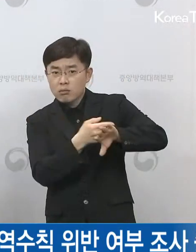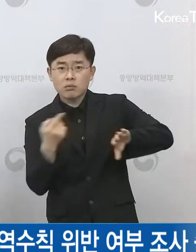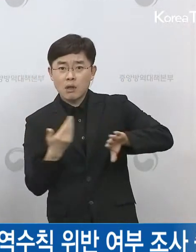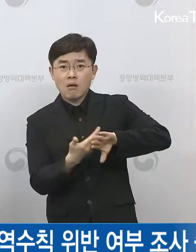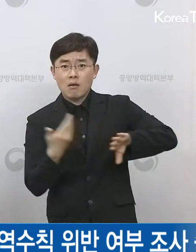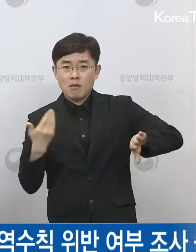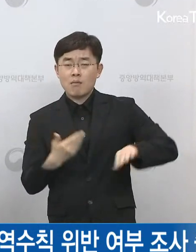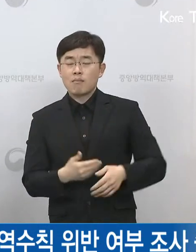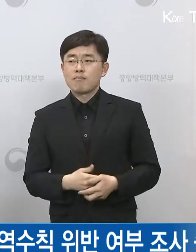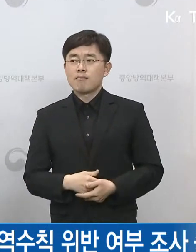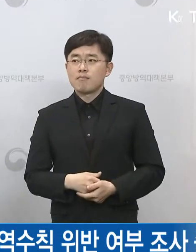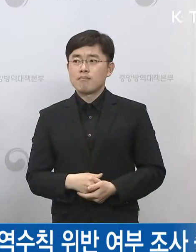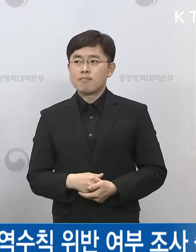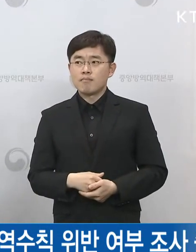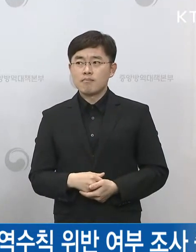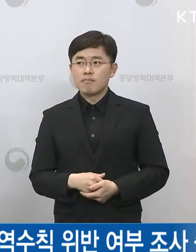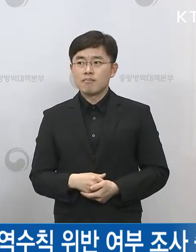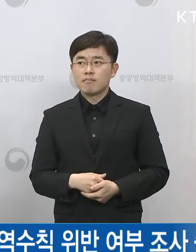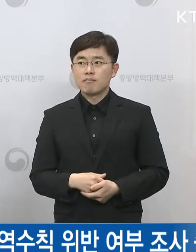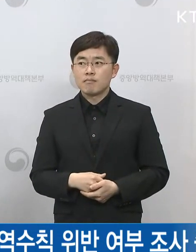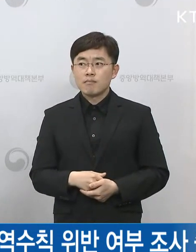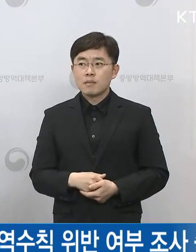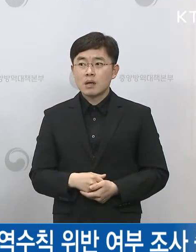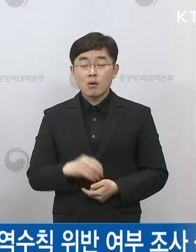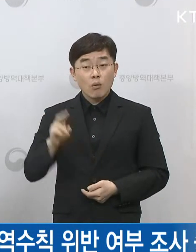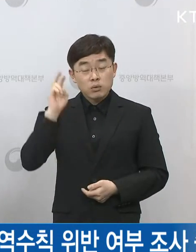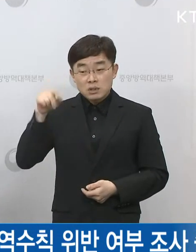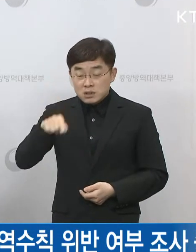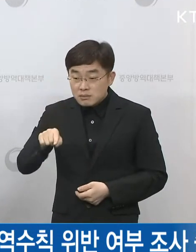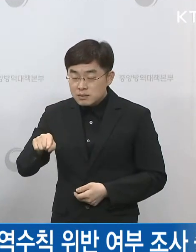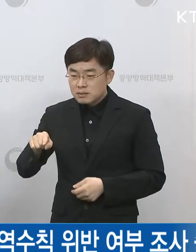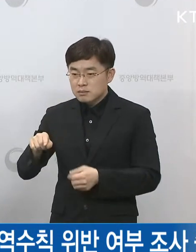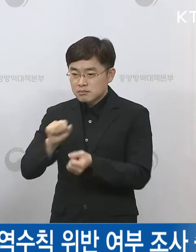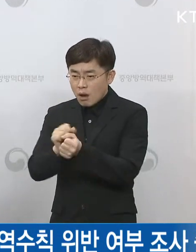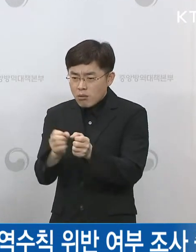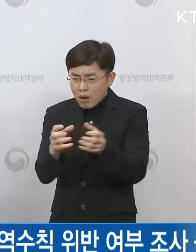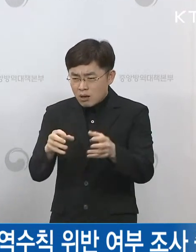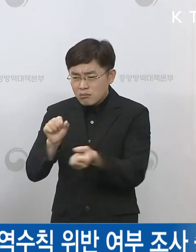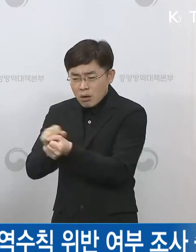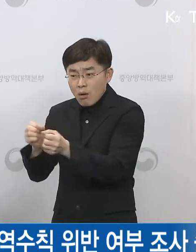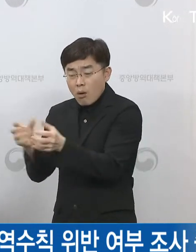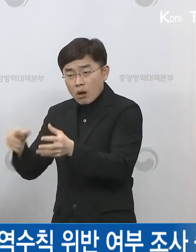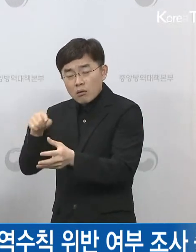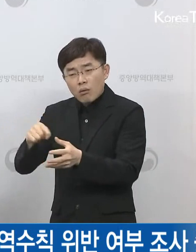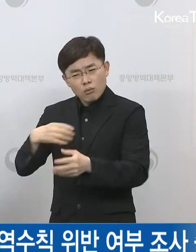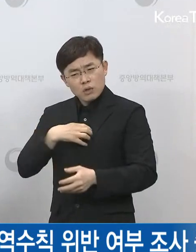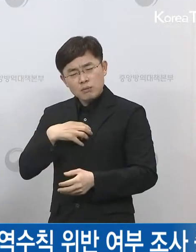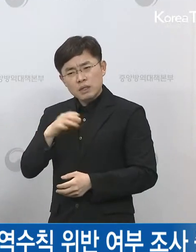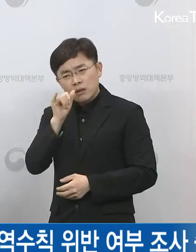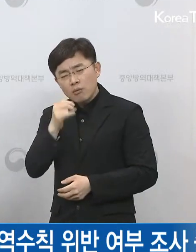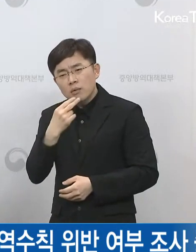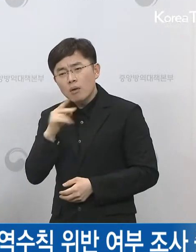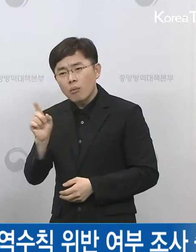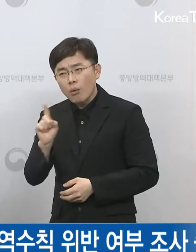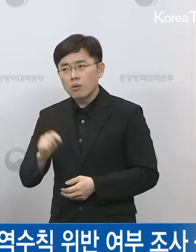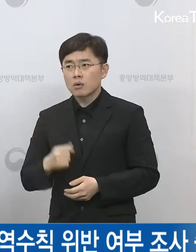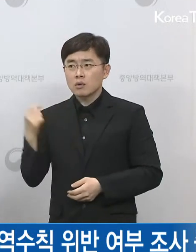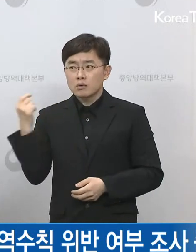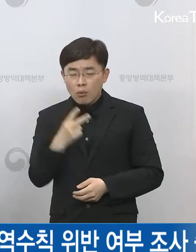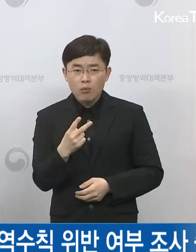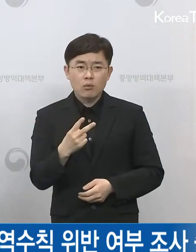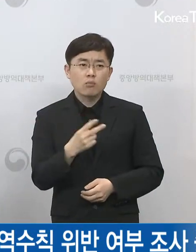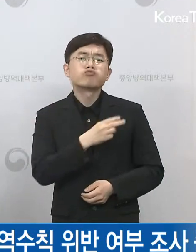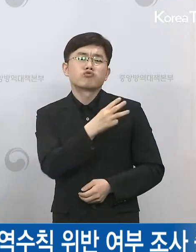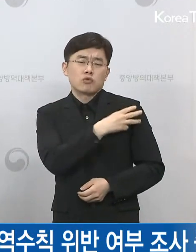현재 상황에 대한 위험도 평가를 어떻게 하고 있는지 또 부천시에서는 자체적으로 사회적 거리 두기